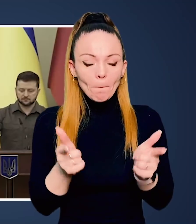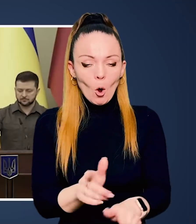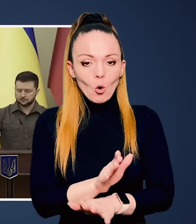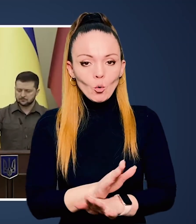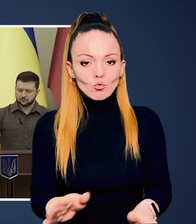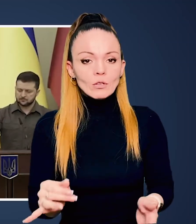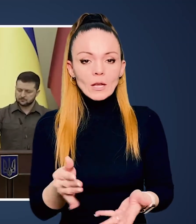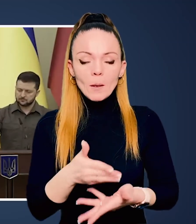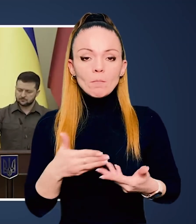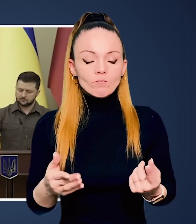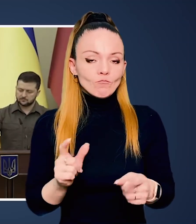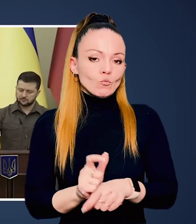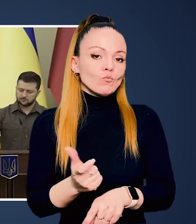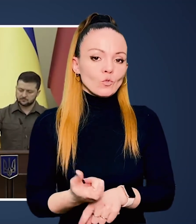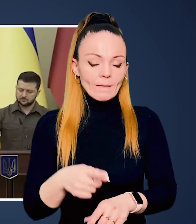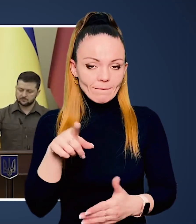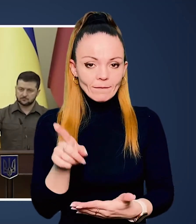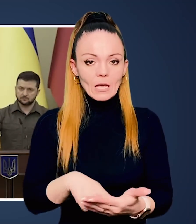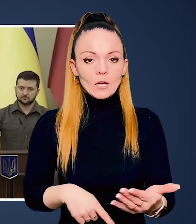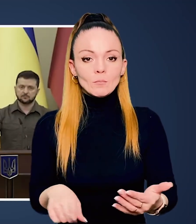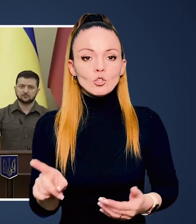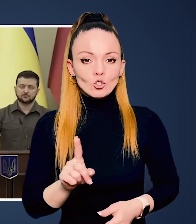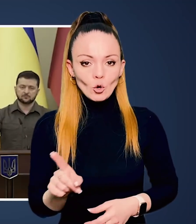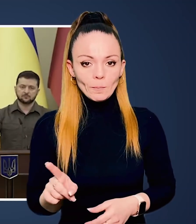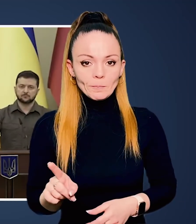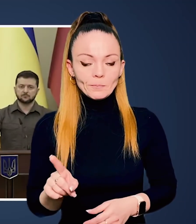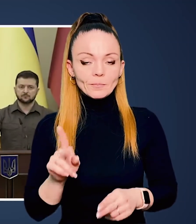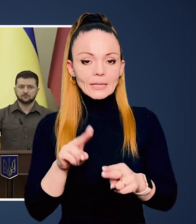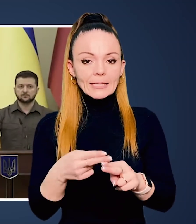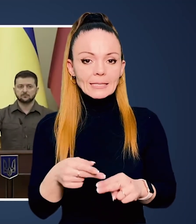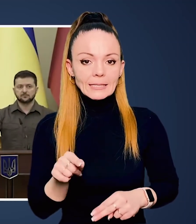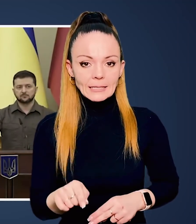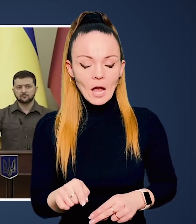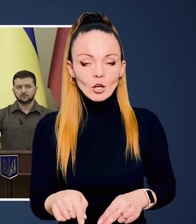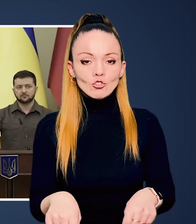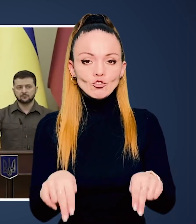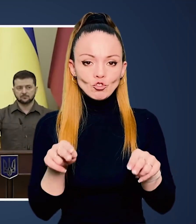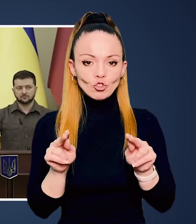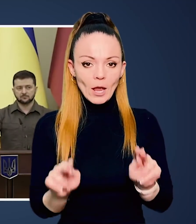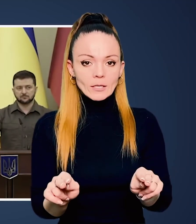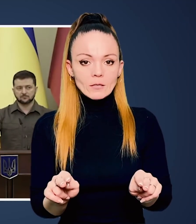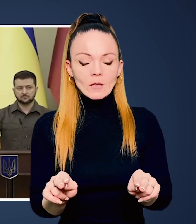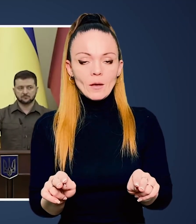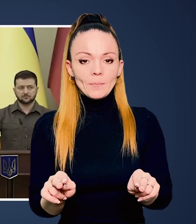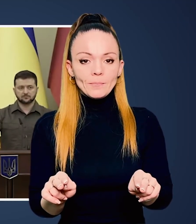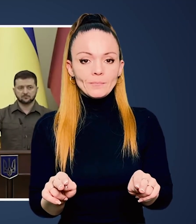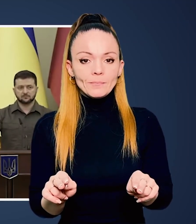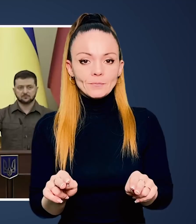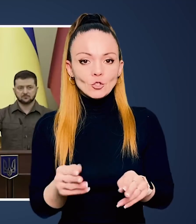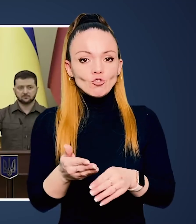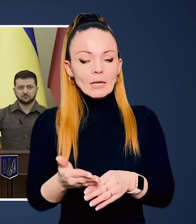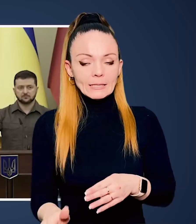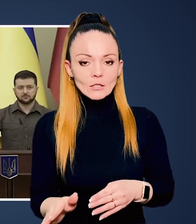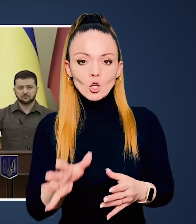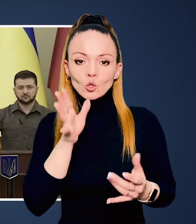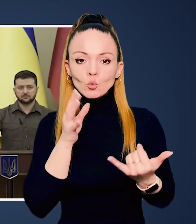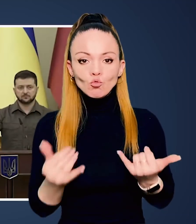на це не погоджуємося, і ми глибоко віримо, що ця чесна